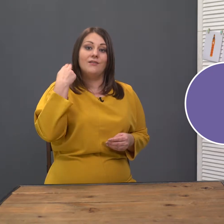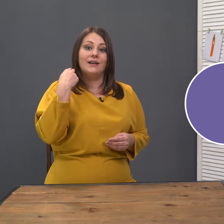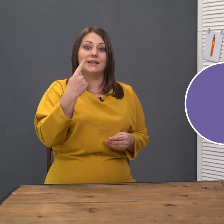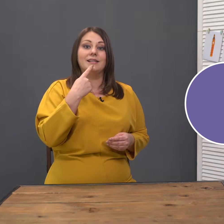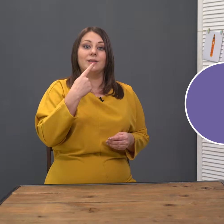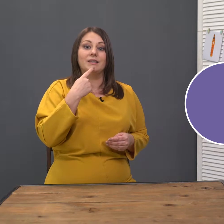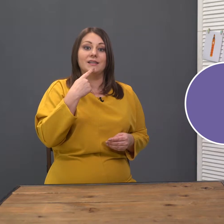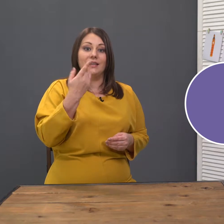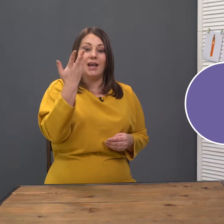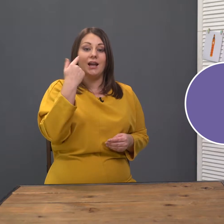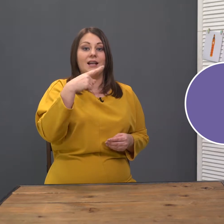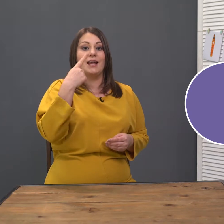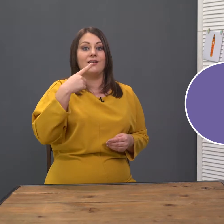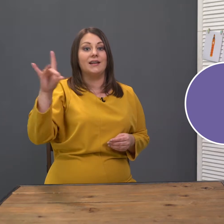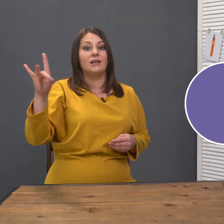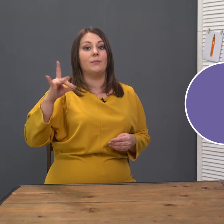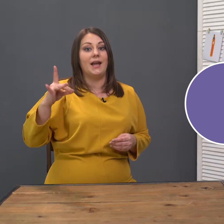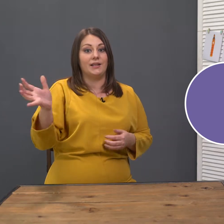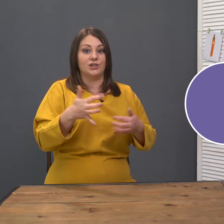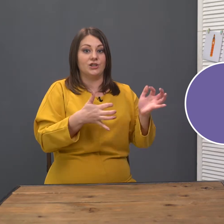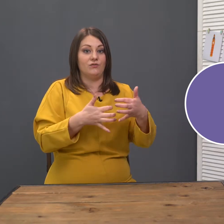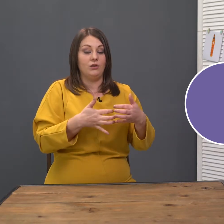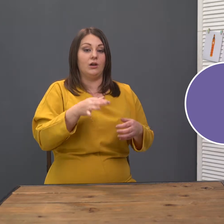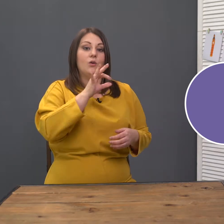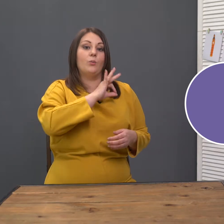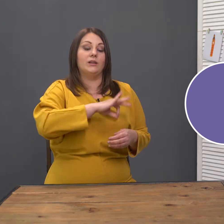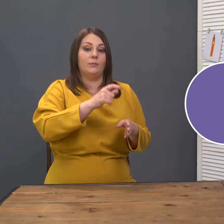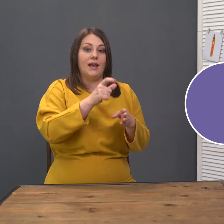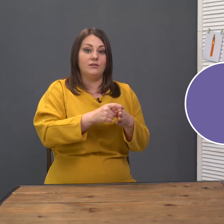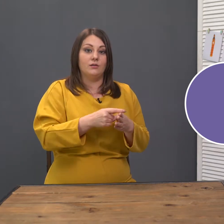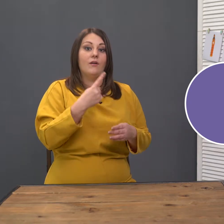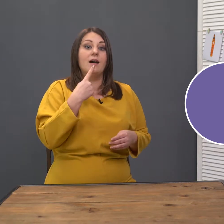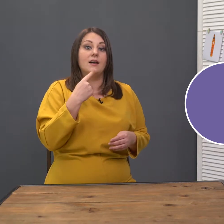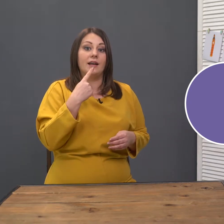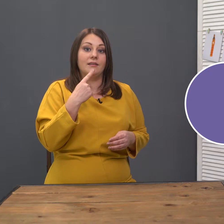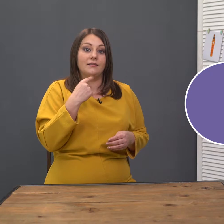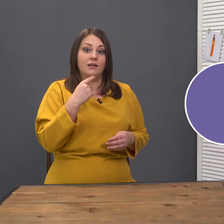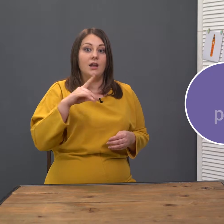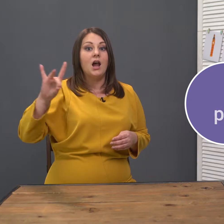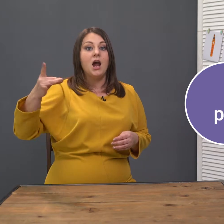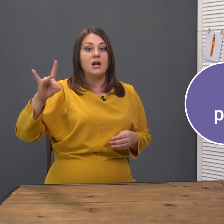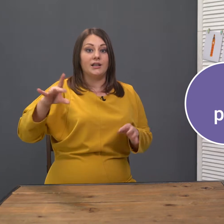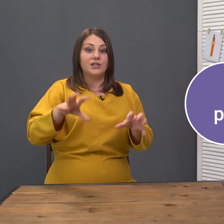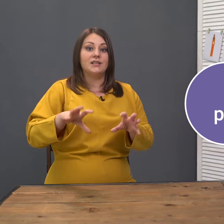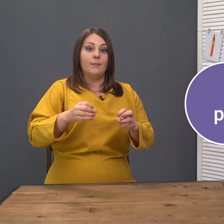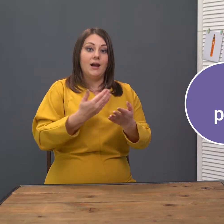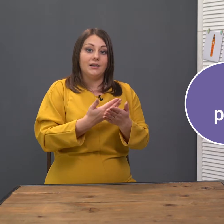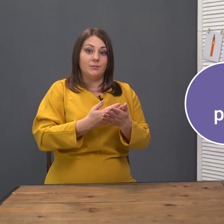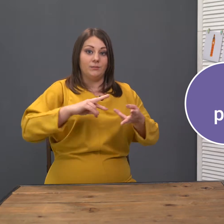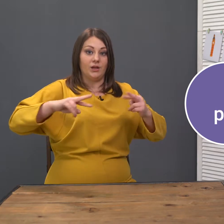В английском языке, когда говорят про рыжих животных, употребляют слово red. Рыжая собака, например,